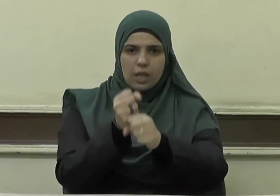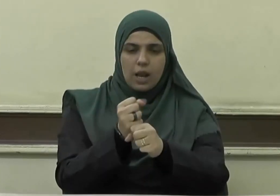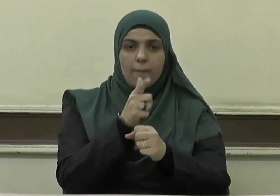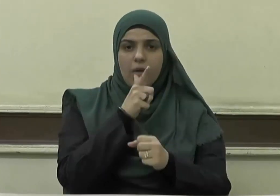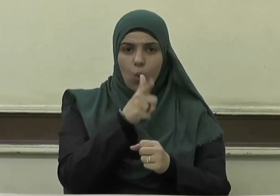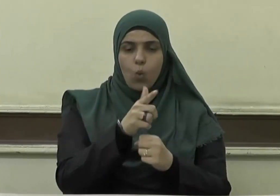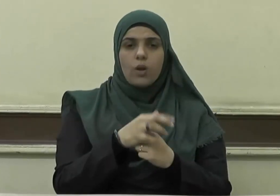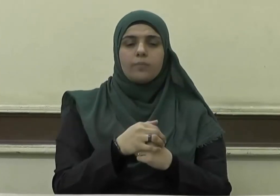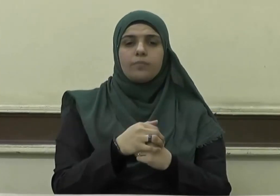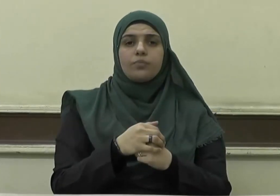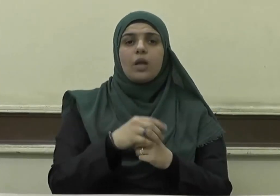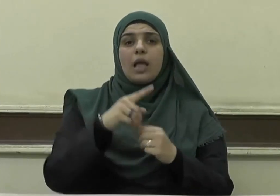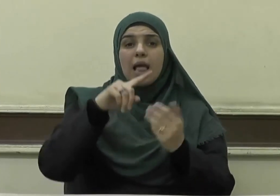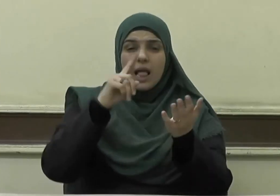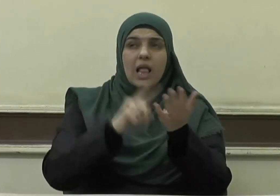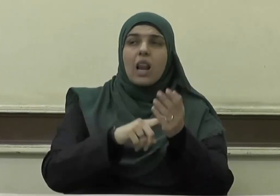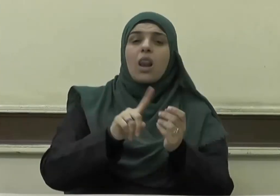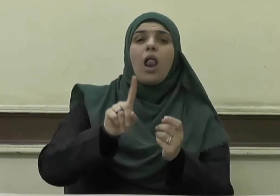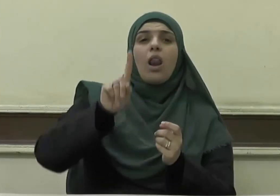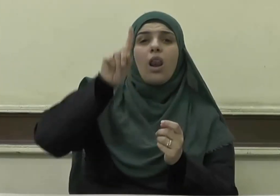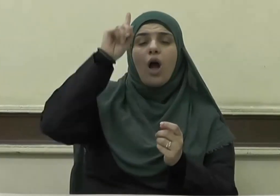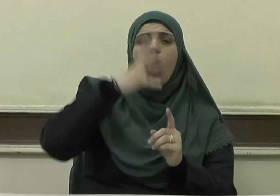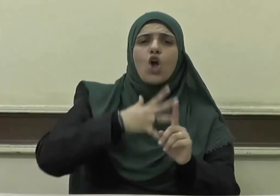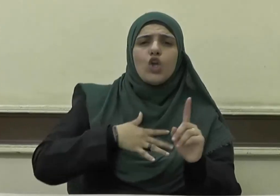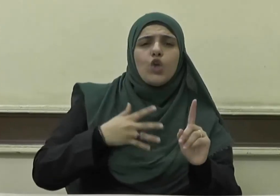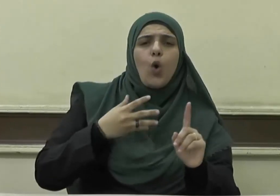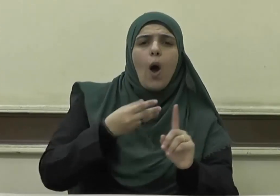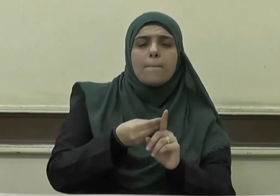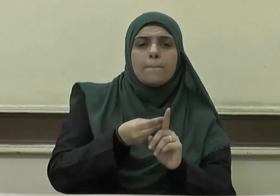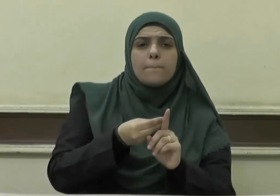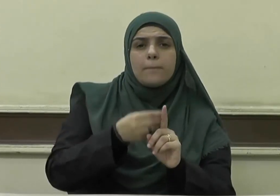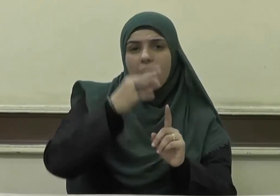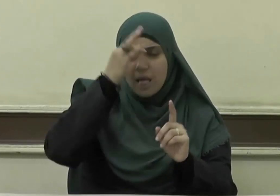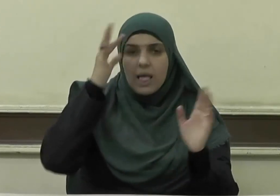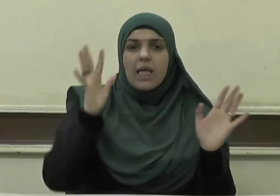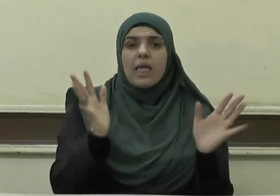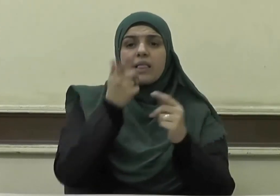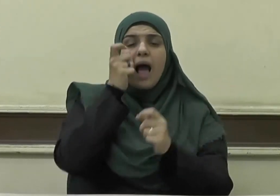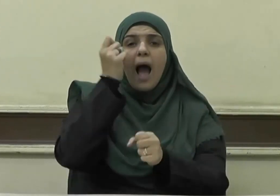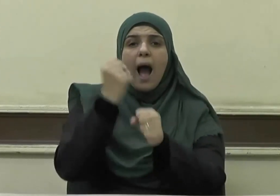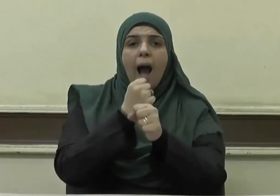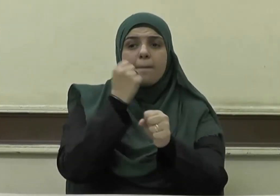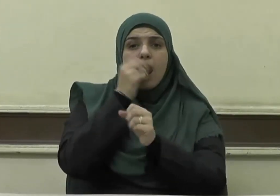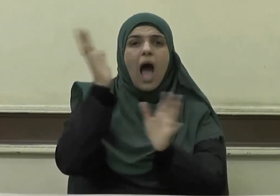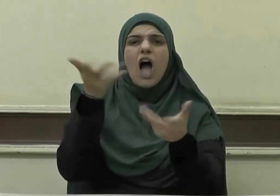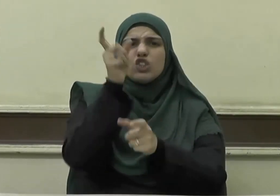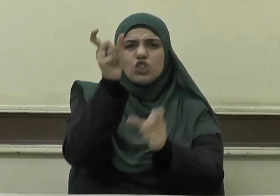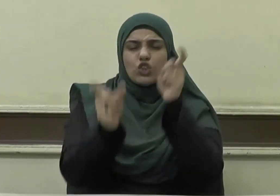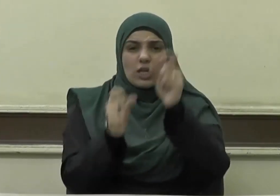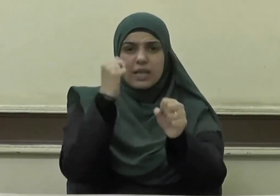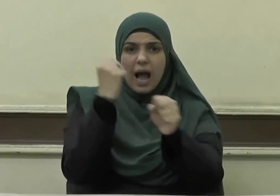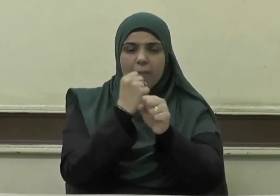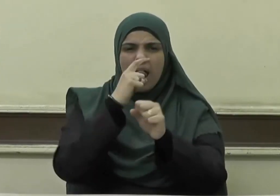إن الله يحب إذا عمل أحدكم عملا أن يطقنه